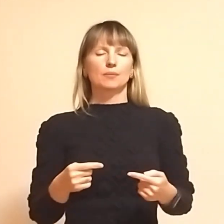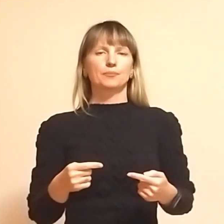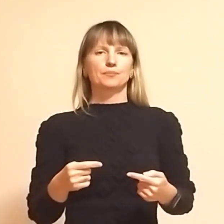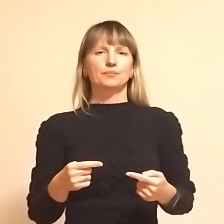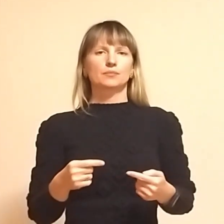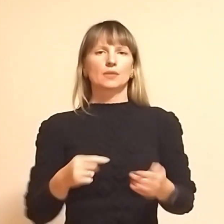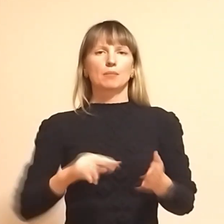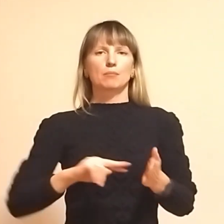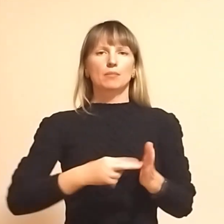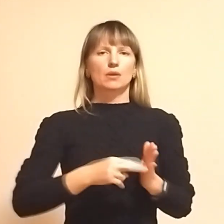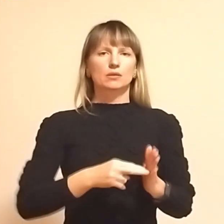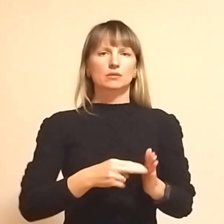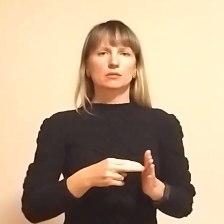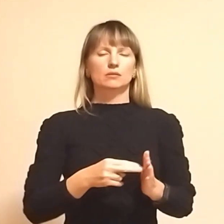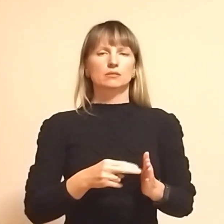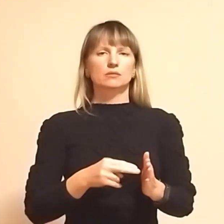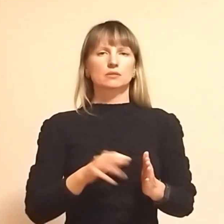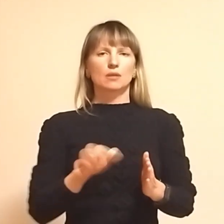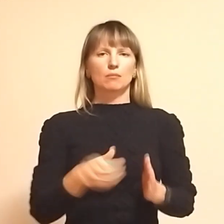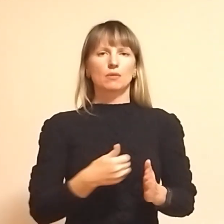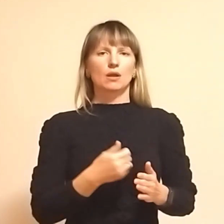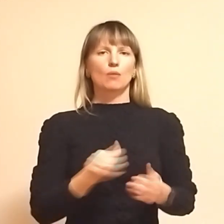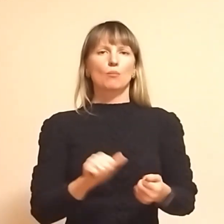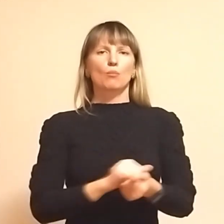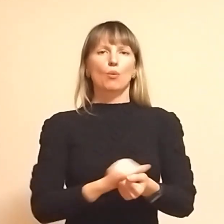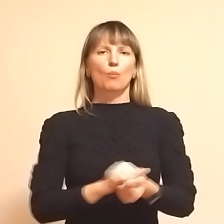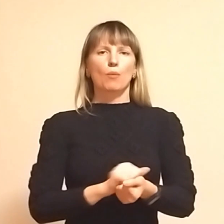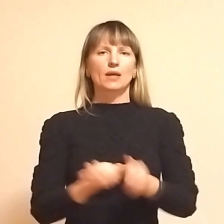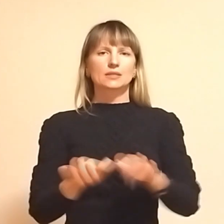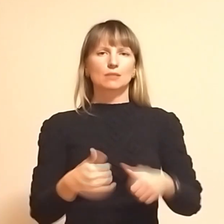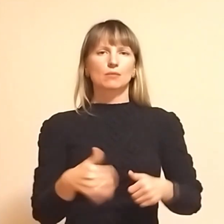шуруповерт, якісь бумаги забирали, все це.